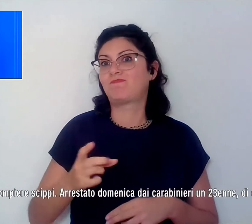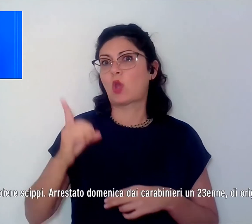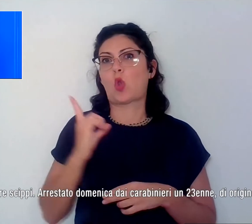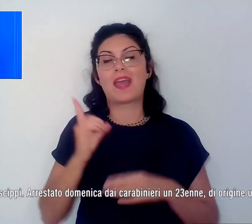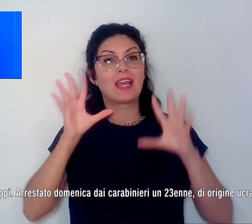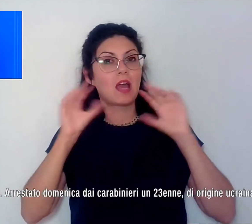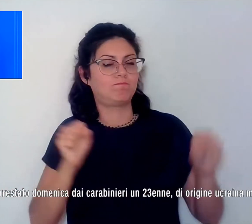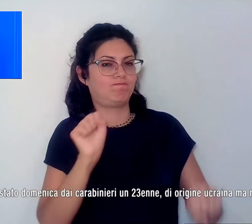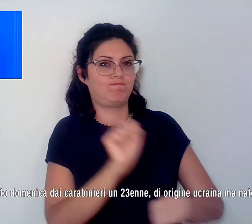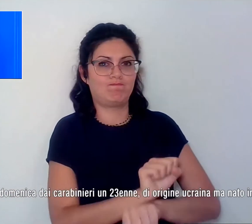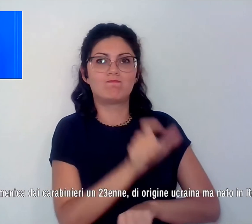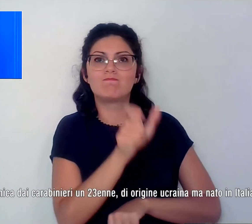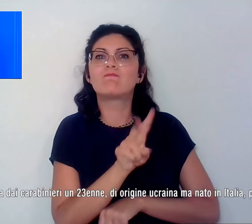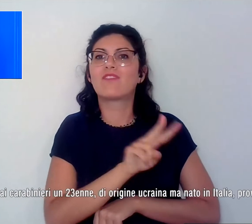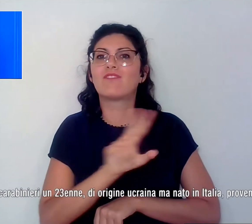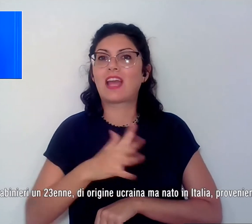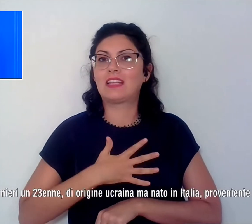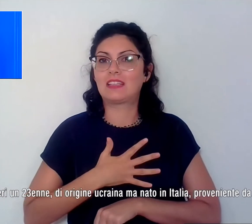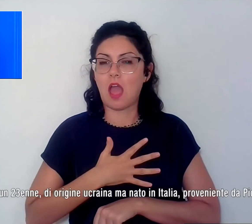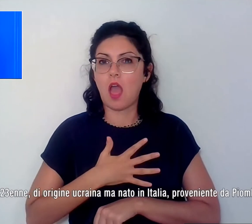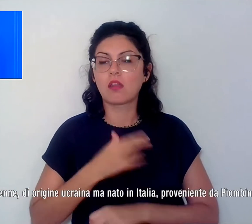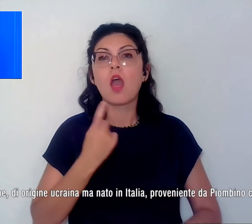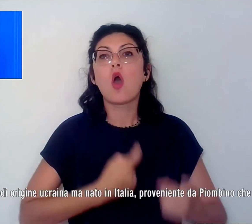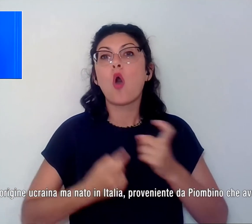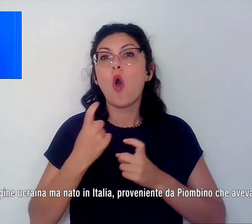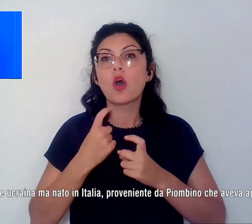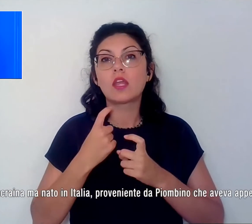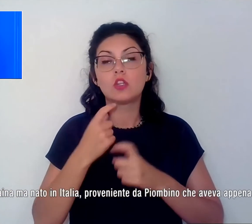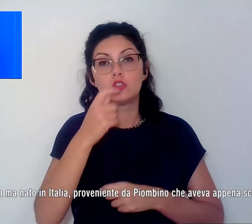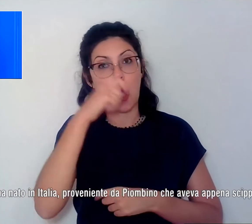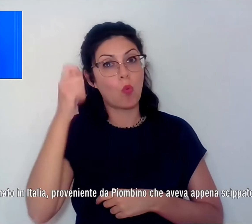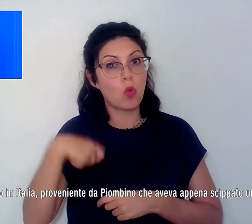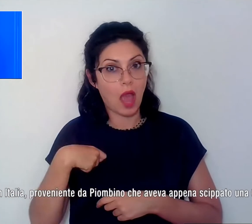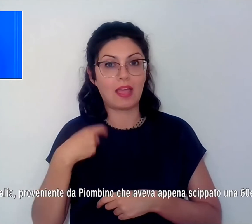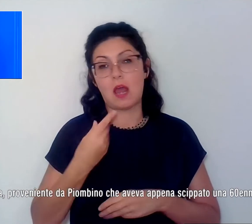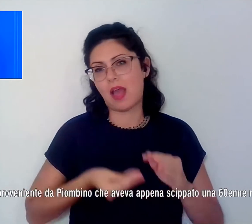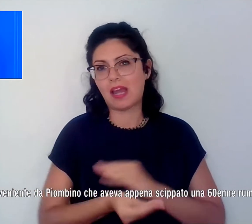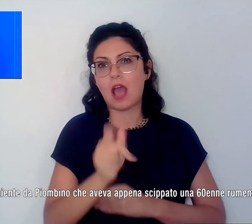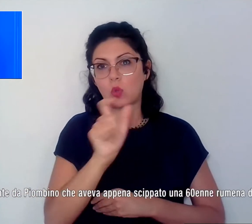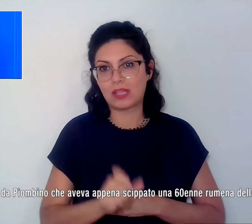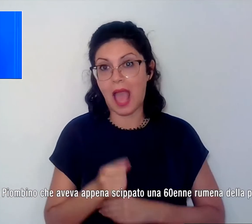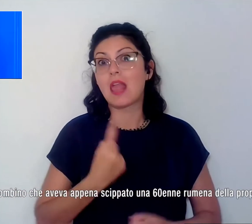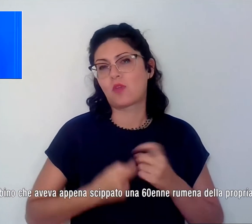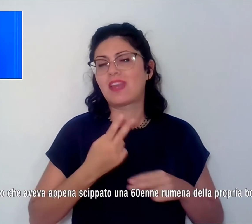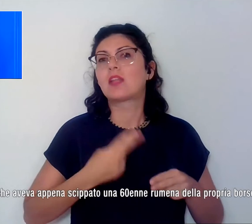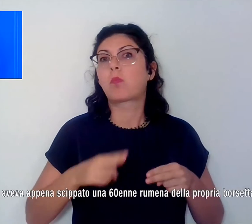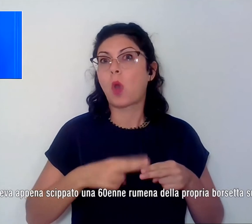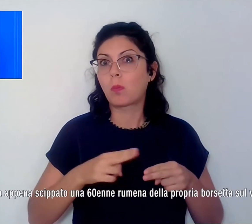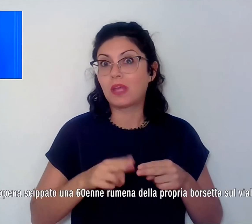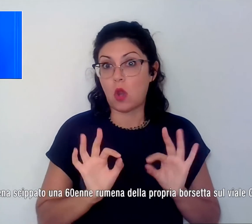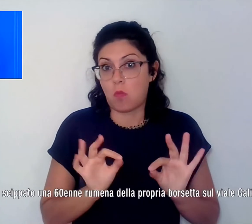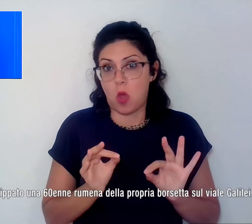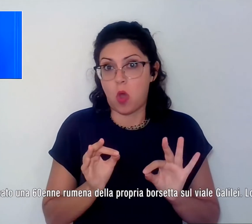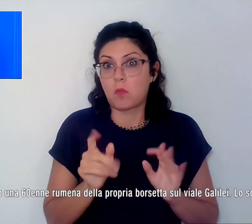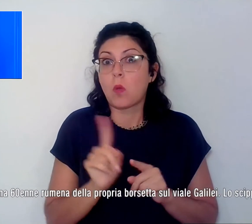23enne di origine ucraina ma nato in Italia, proveniente da Piombino, che aveva appena scippiato una